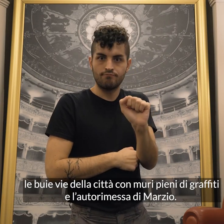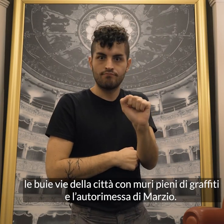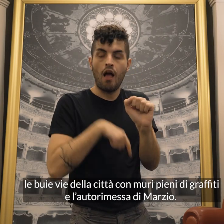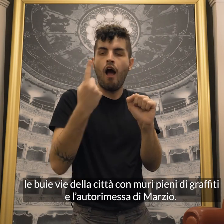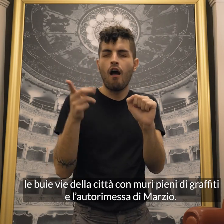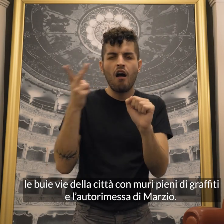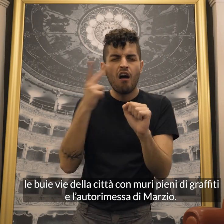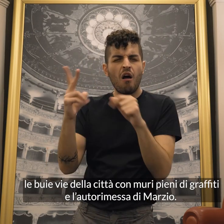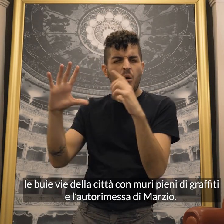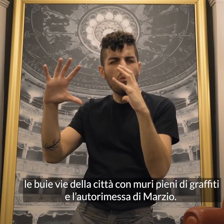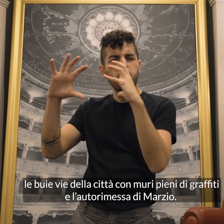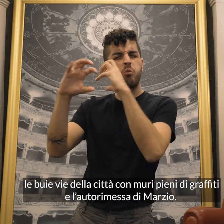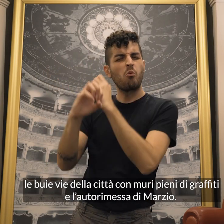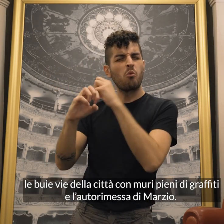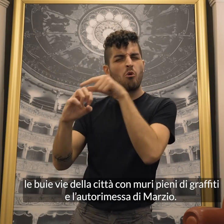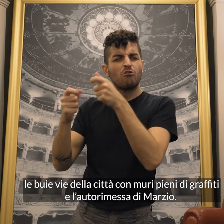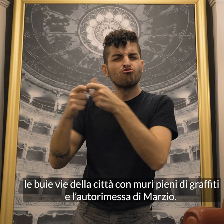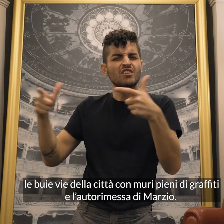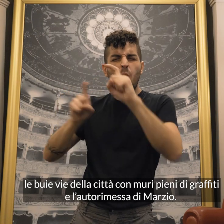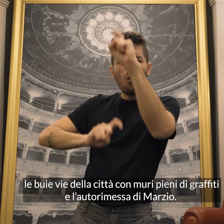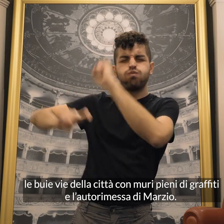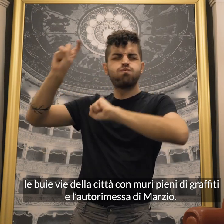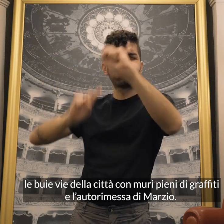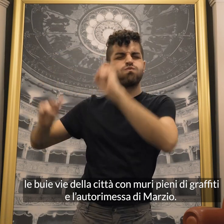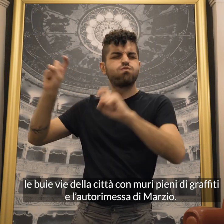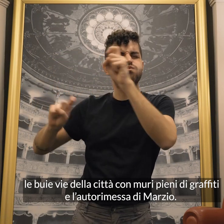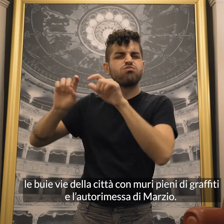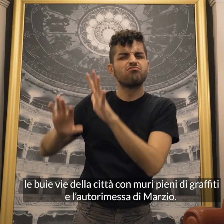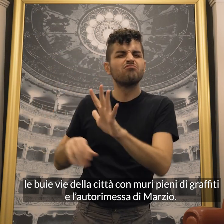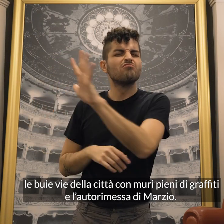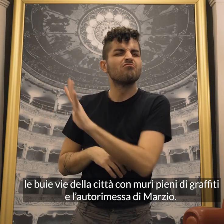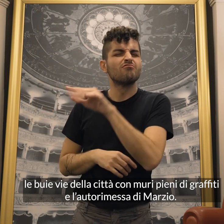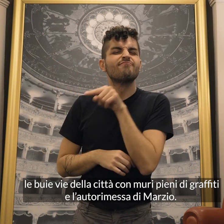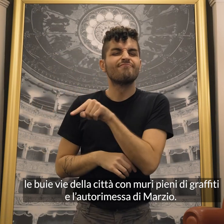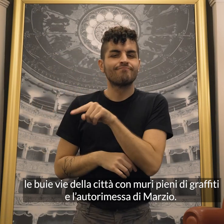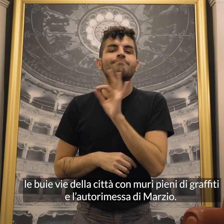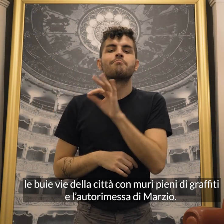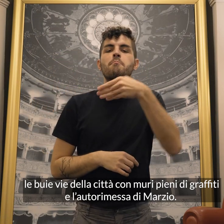della città con muri pieni di graffiti e l'autorimessa di Marzio.